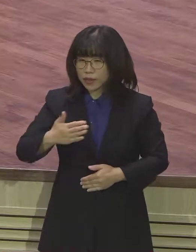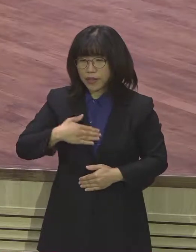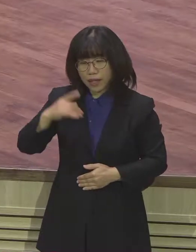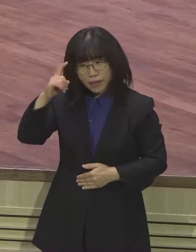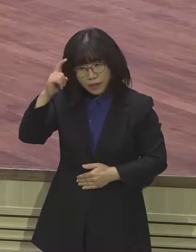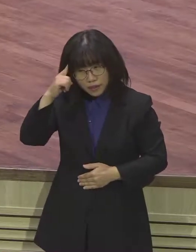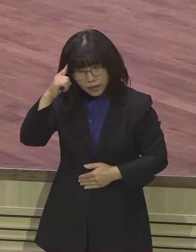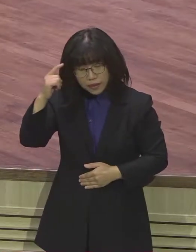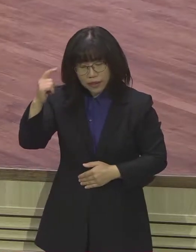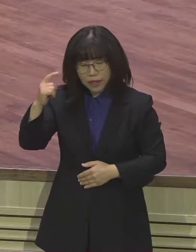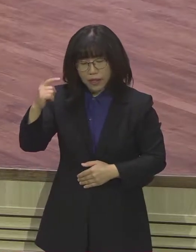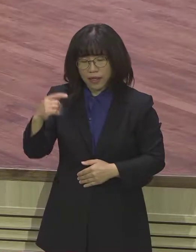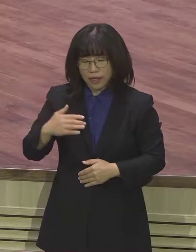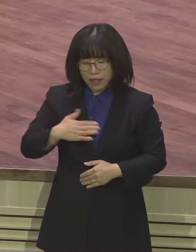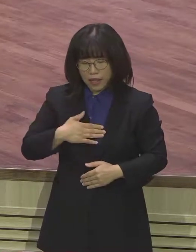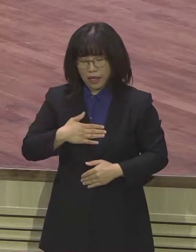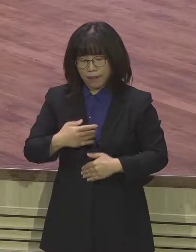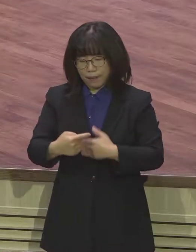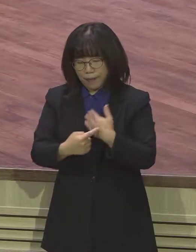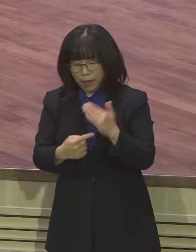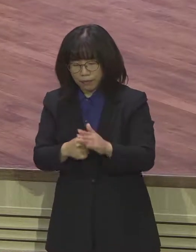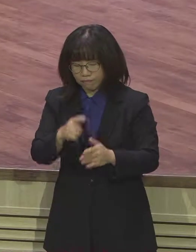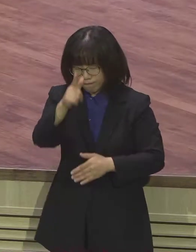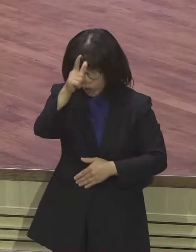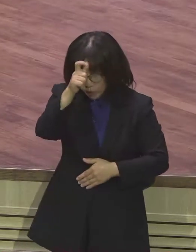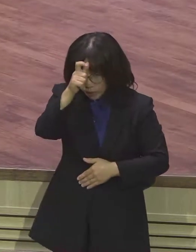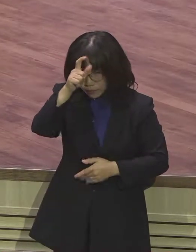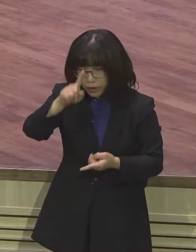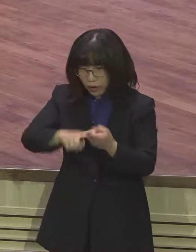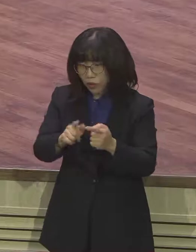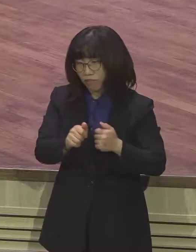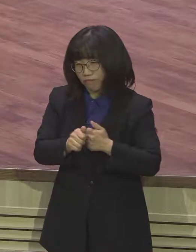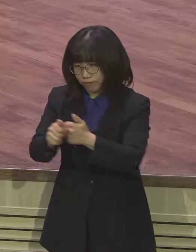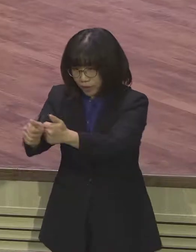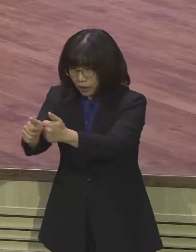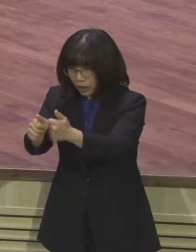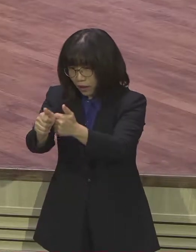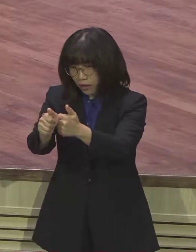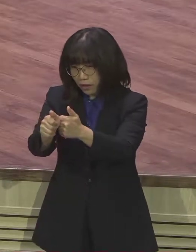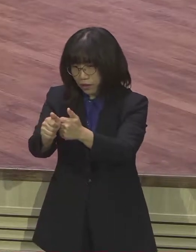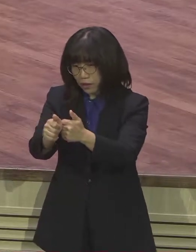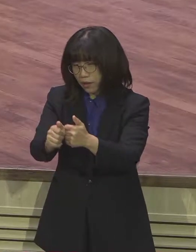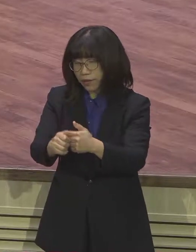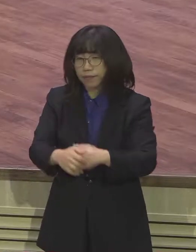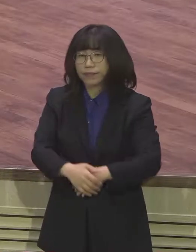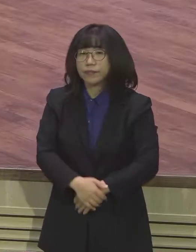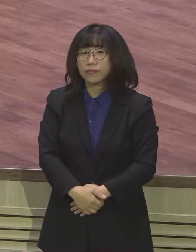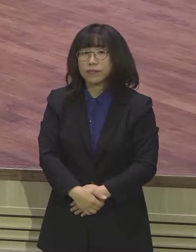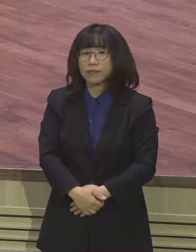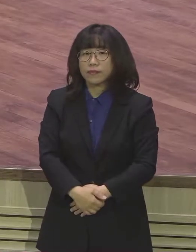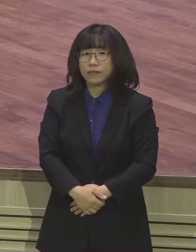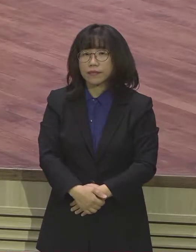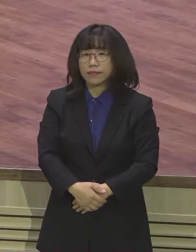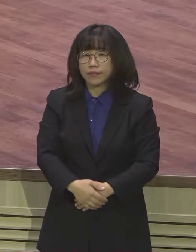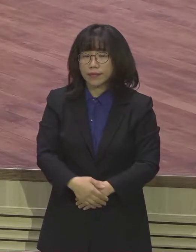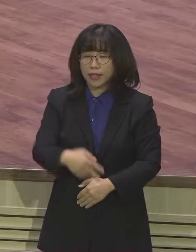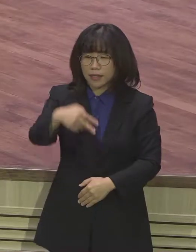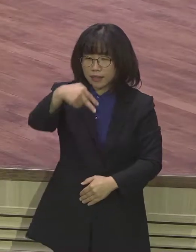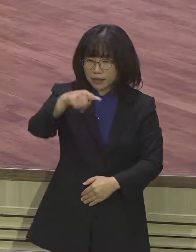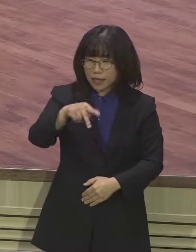내 주장 내 경험의 잣대를 가지고 우리의 인생을 만들어 나갑니다. 그래서 사사기 말씀해 보면 그때